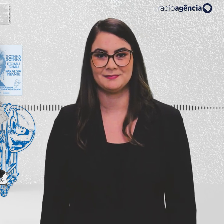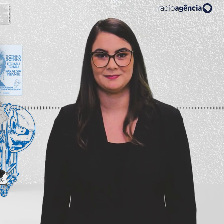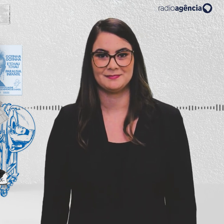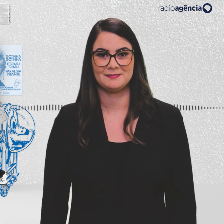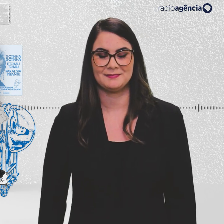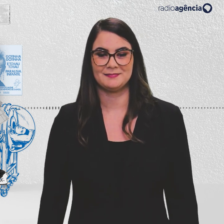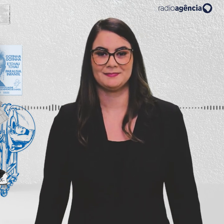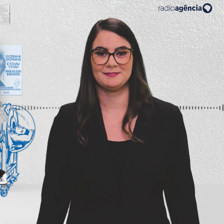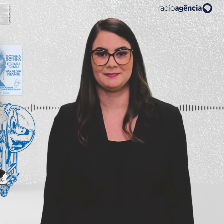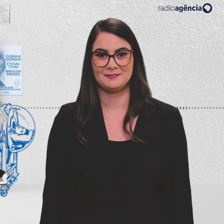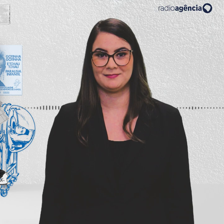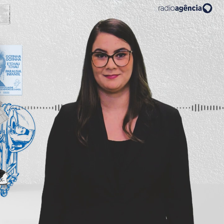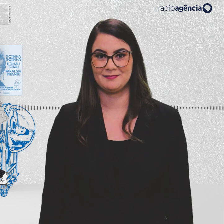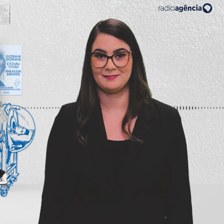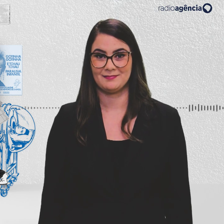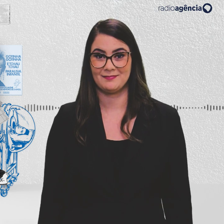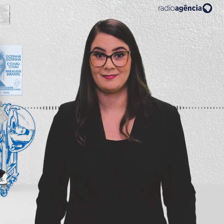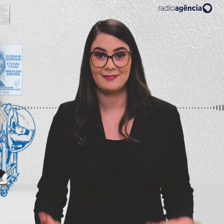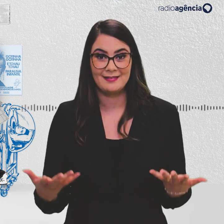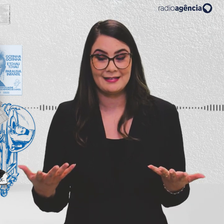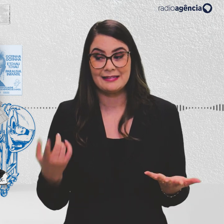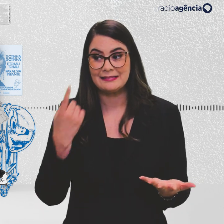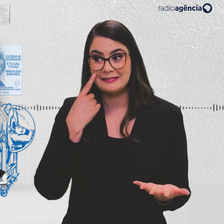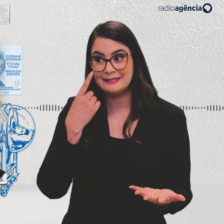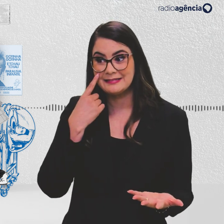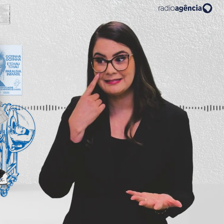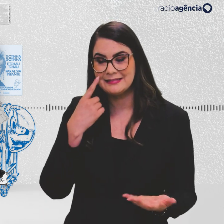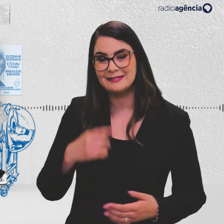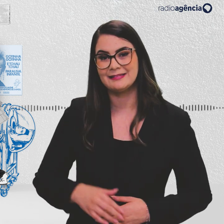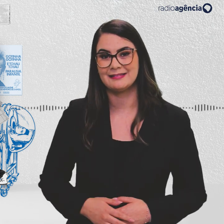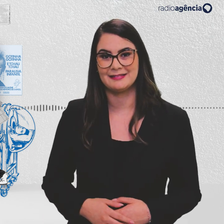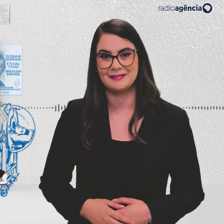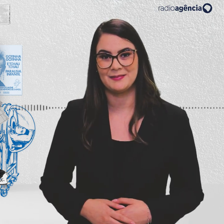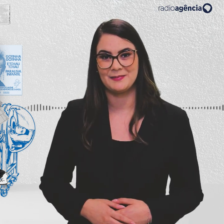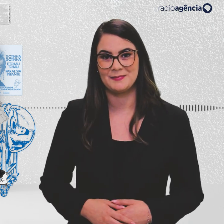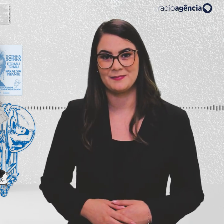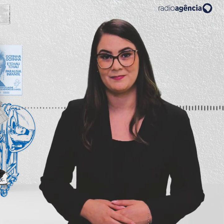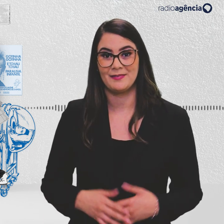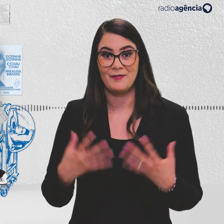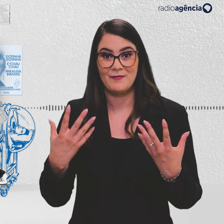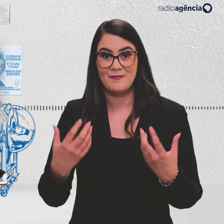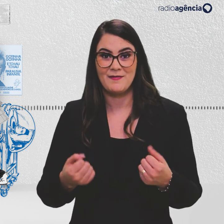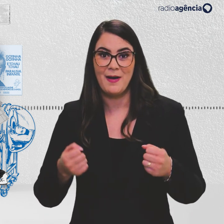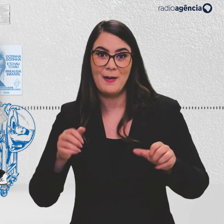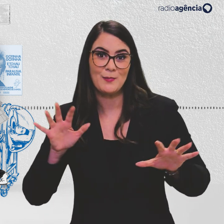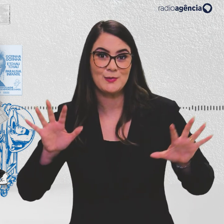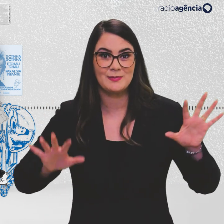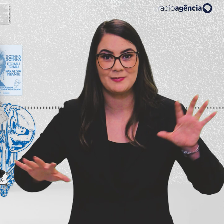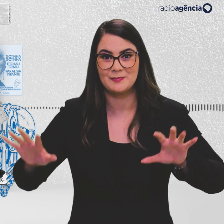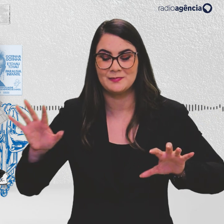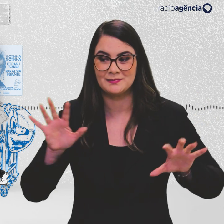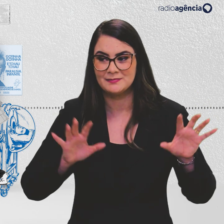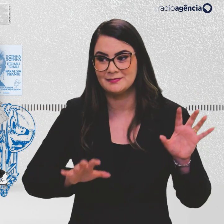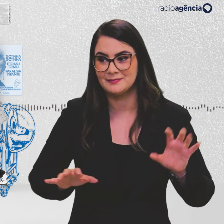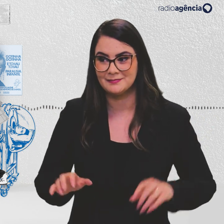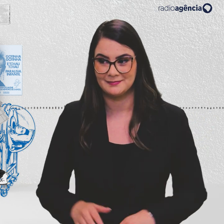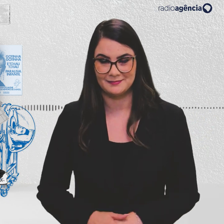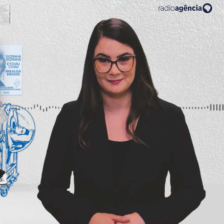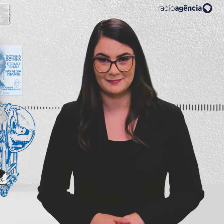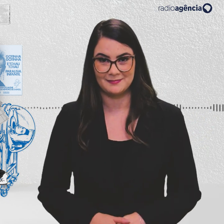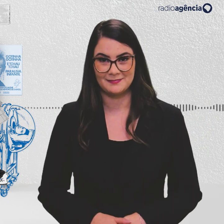Que turma, que bando, que vem nos assustando? Sai fora,